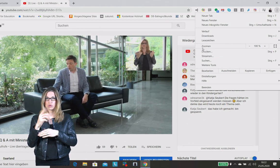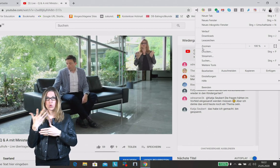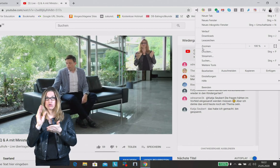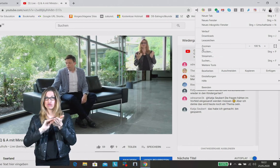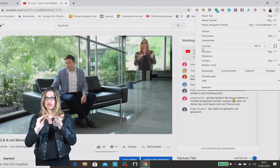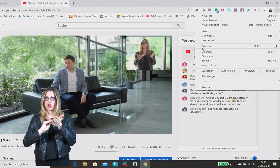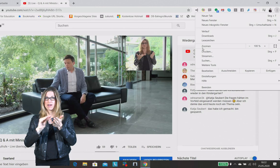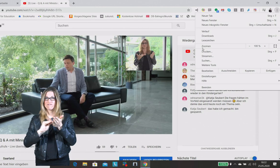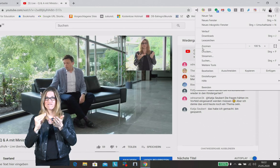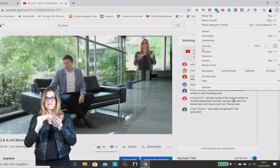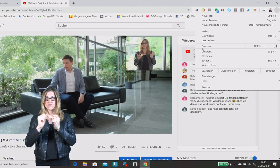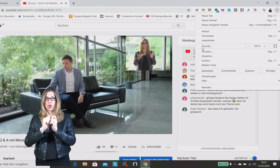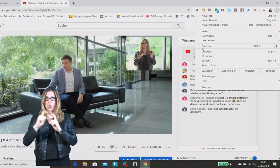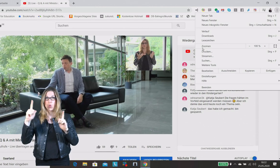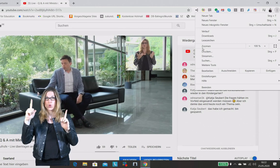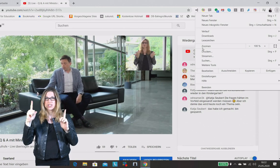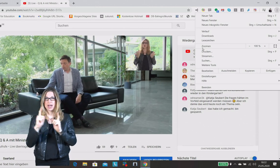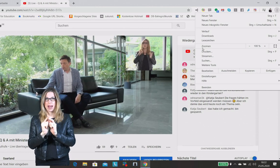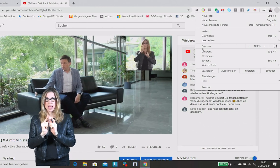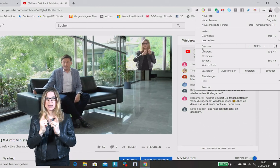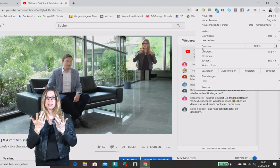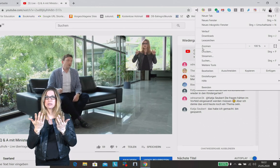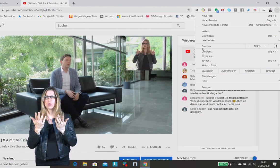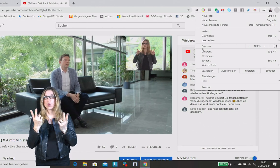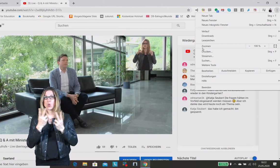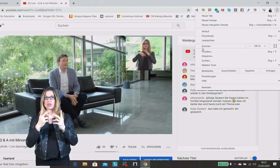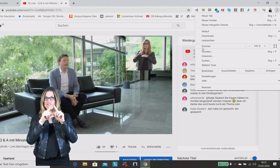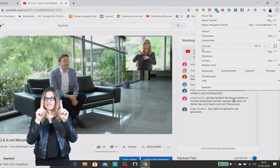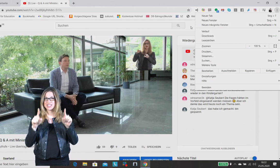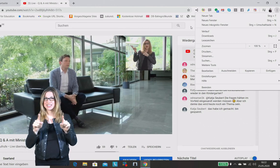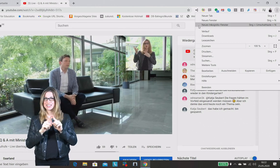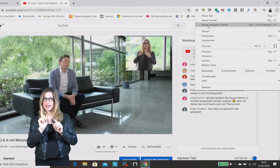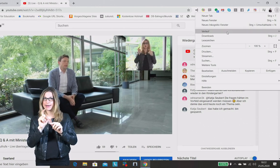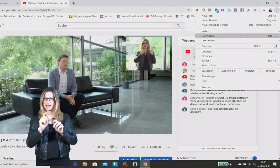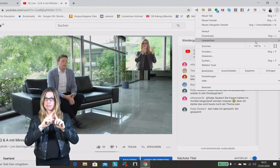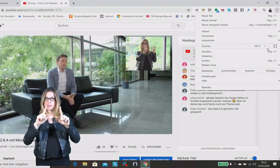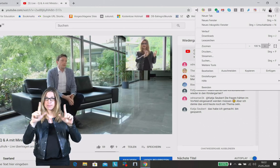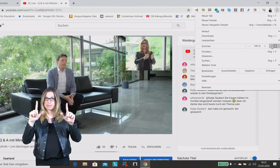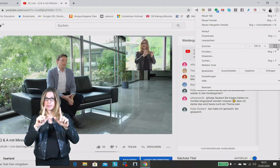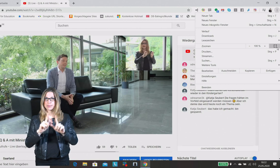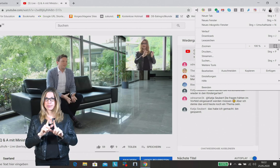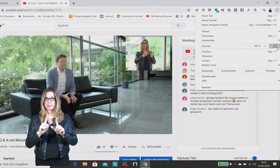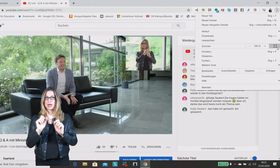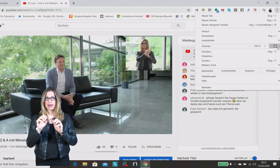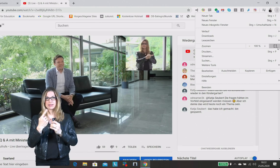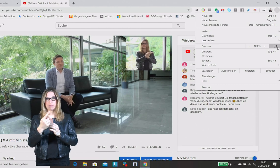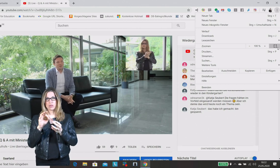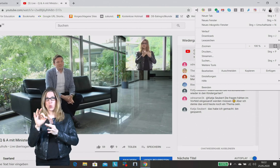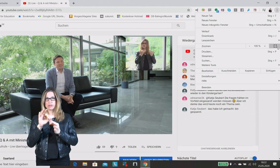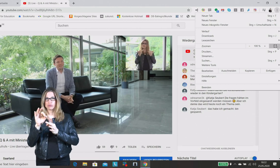Chrome-Browser sehen, wie groß Sie die einzelnen Fenster sehen, was Sie alles sehen. Und wenn Sie hier auf dieses kleine Symbol noch mal